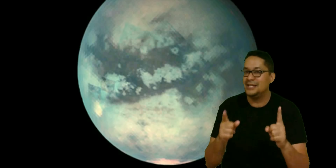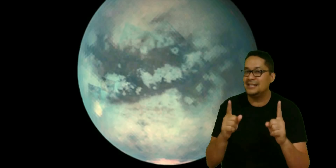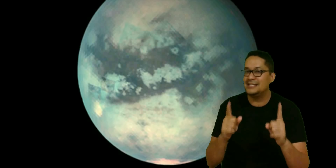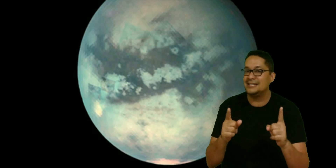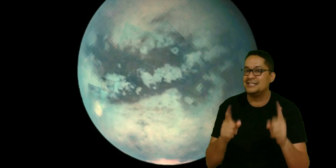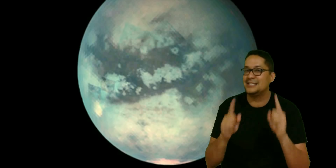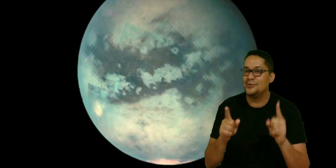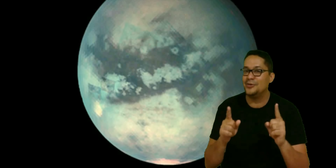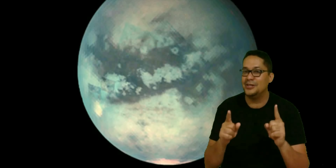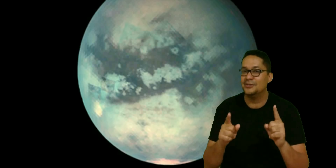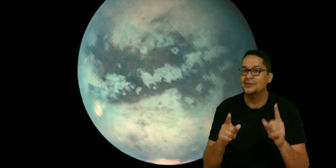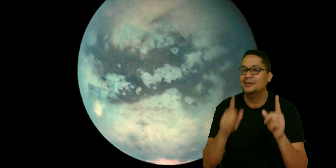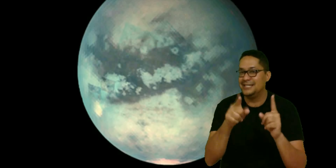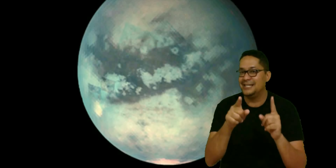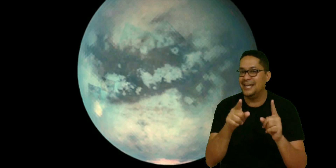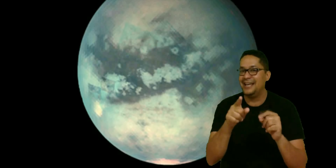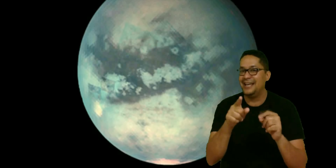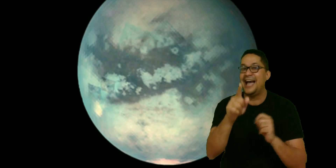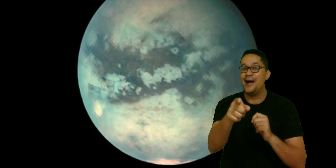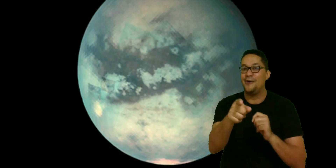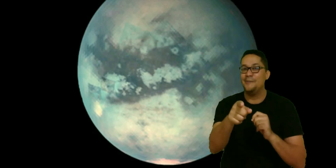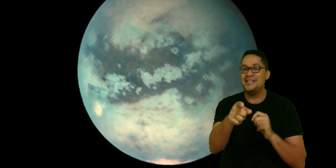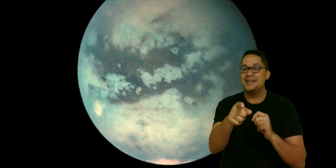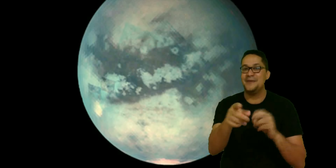interesante echarle un ojito. Si quieres, acompáñame.